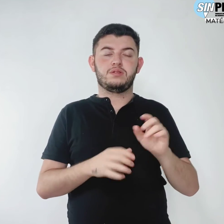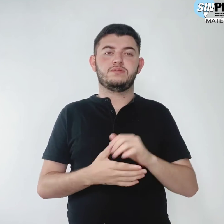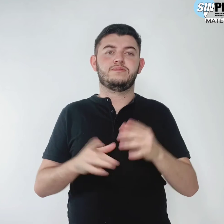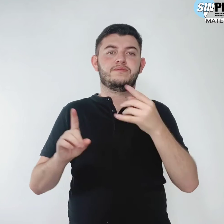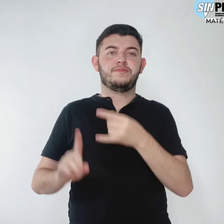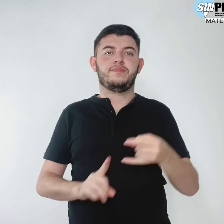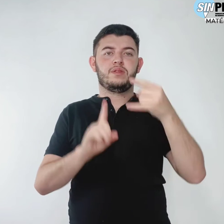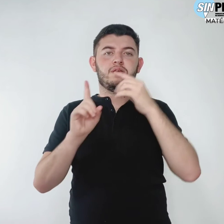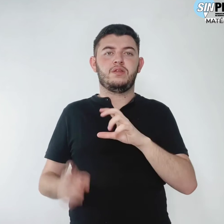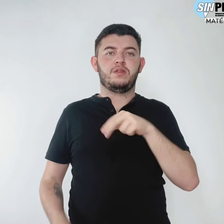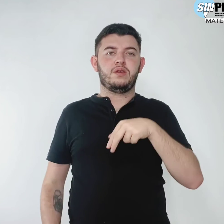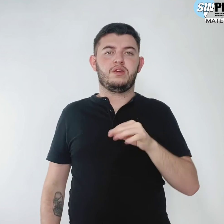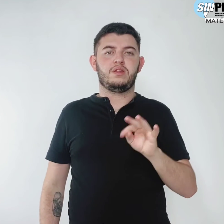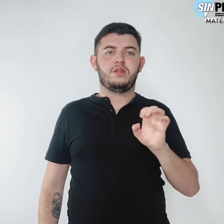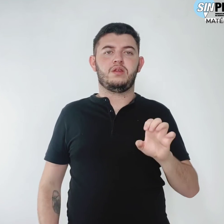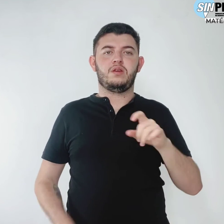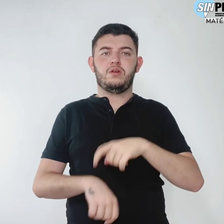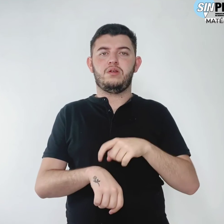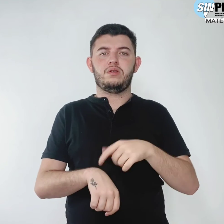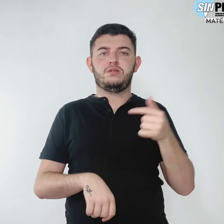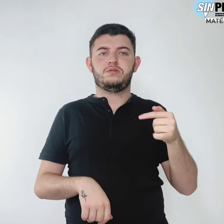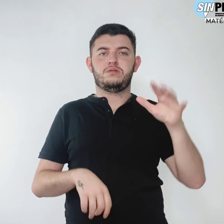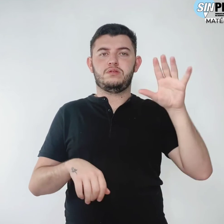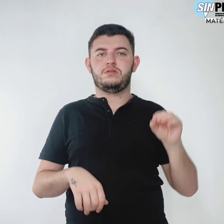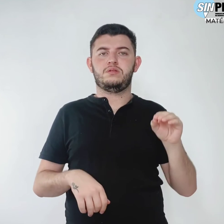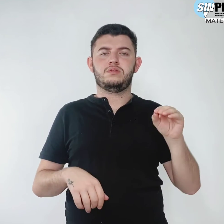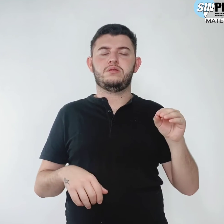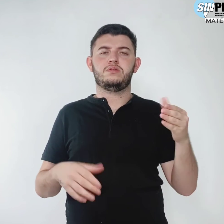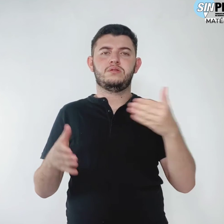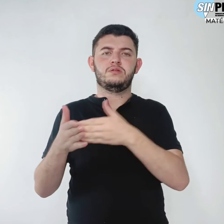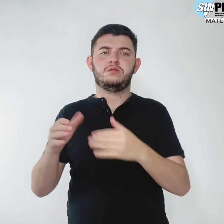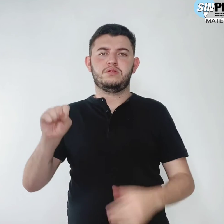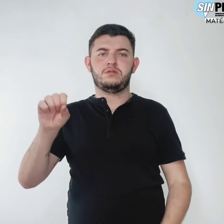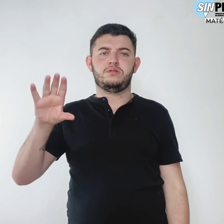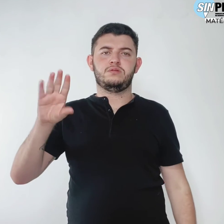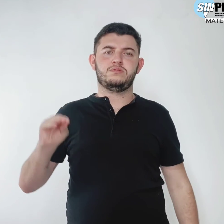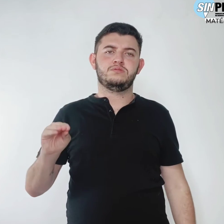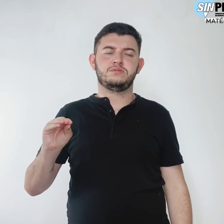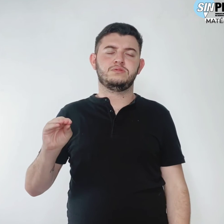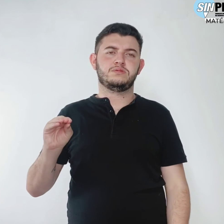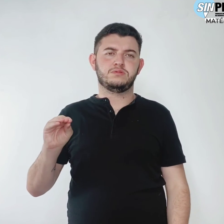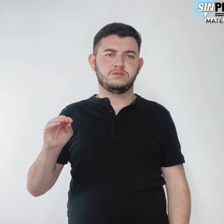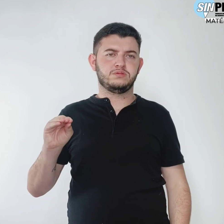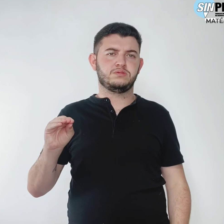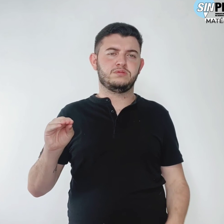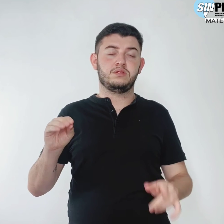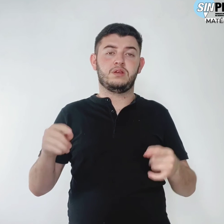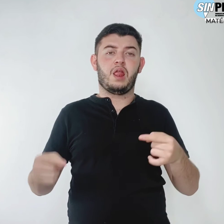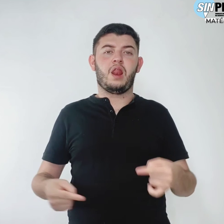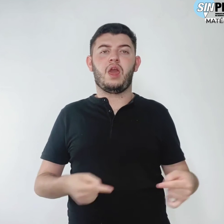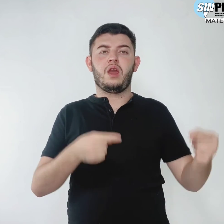Live da CNTE, das 19h às 20h. Debate com